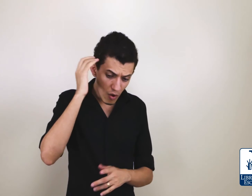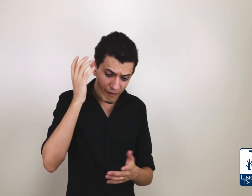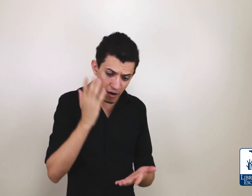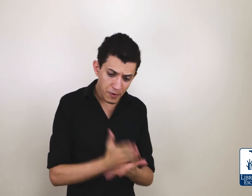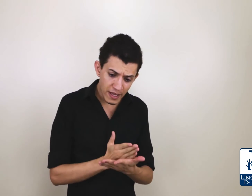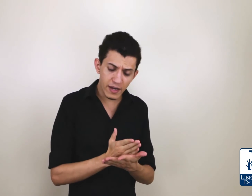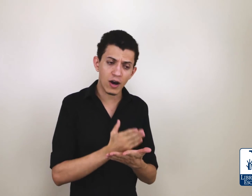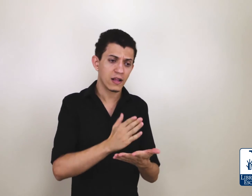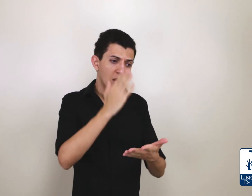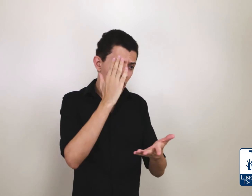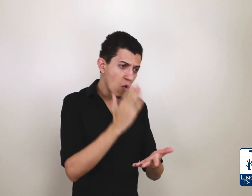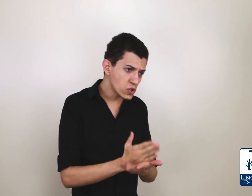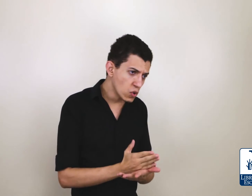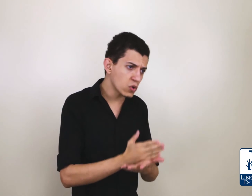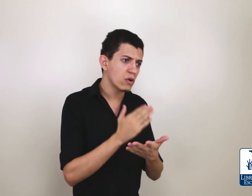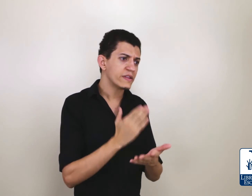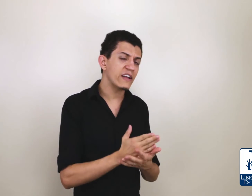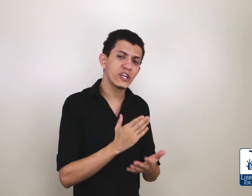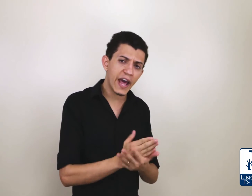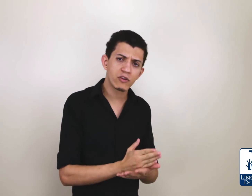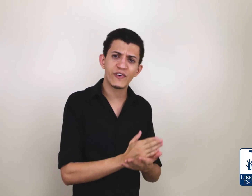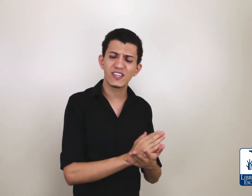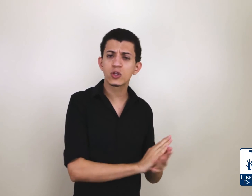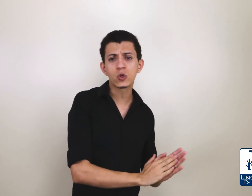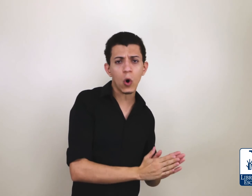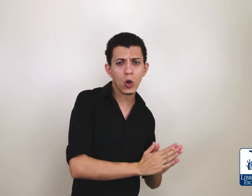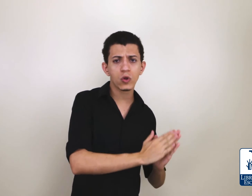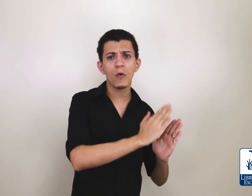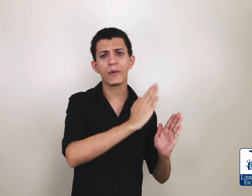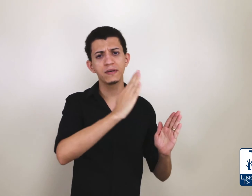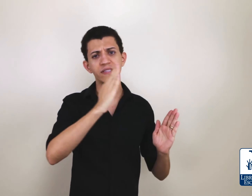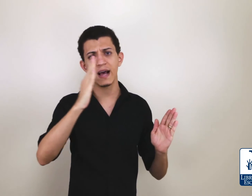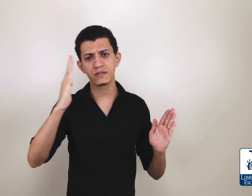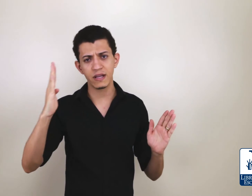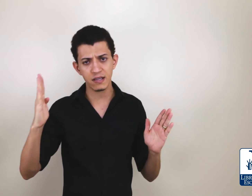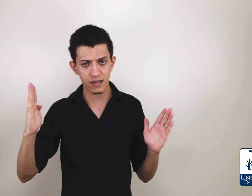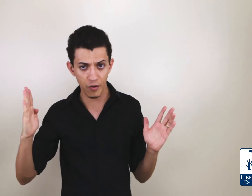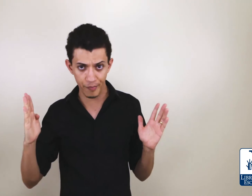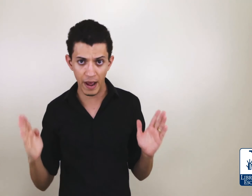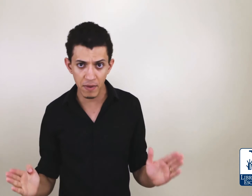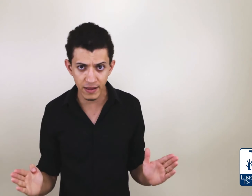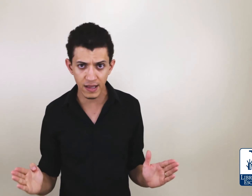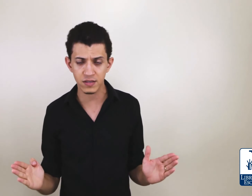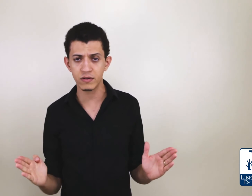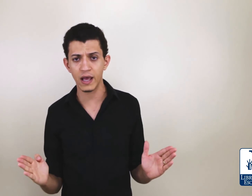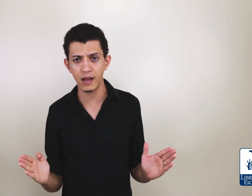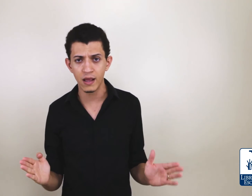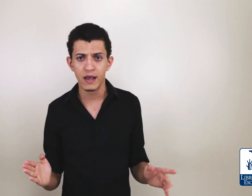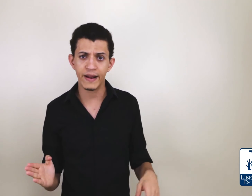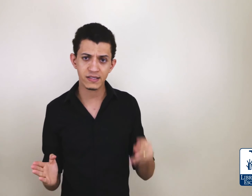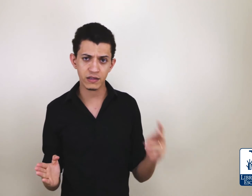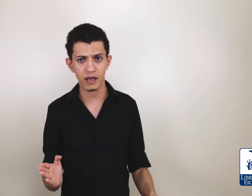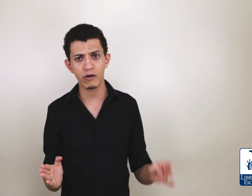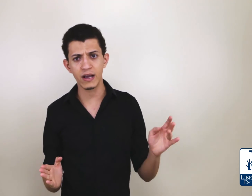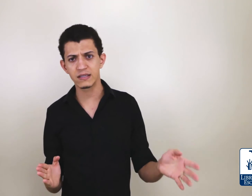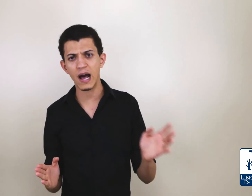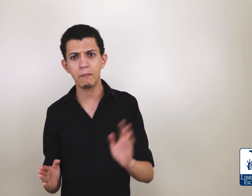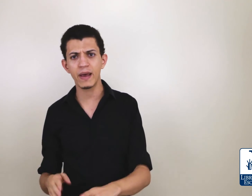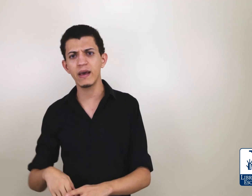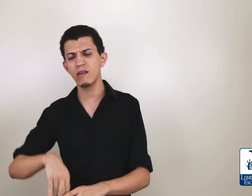Falando para o DETRAN, olha, o surdo tem direito de fazer todo o processo necessário para a habilitação dele nas categorias A, B e